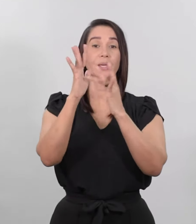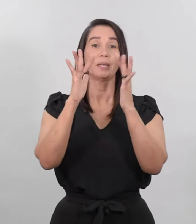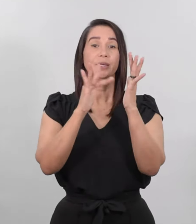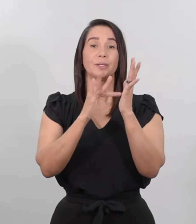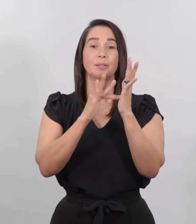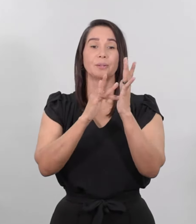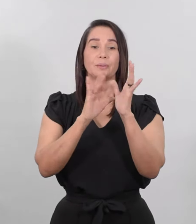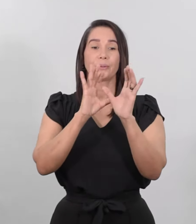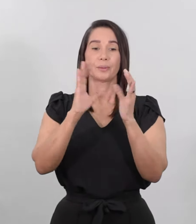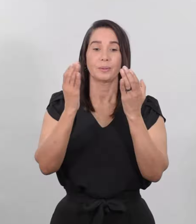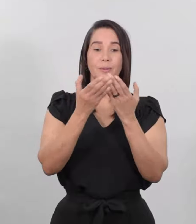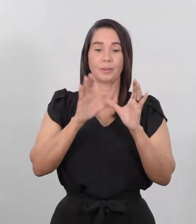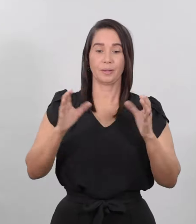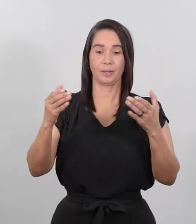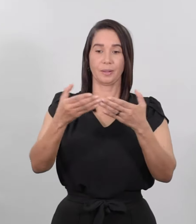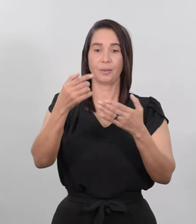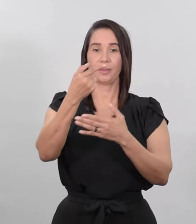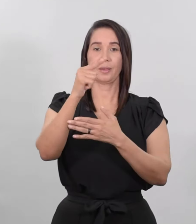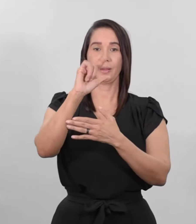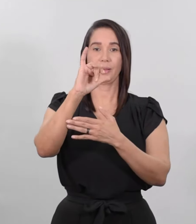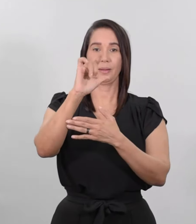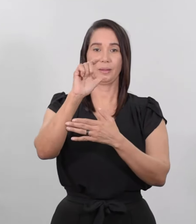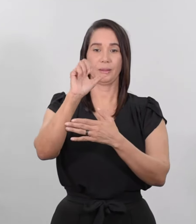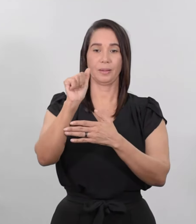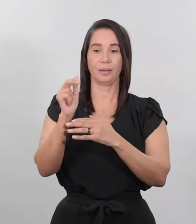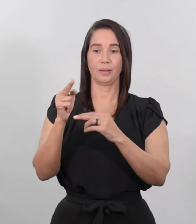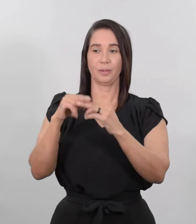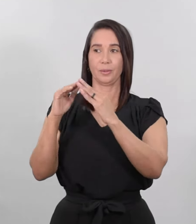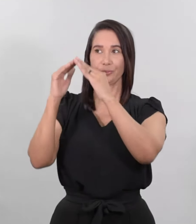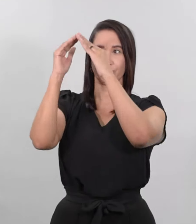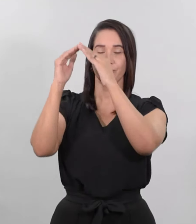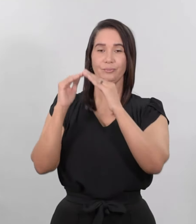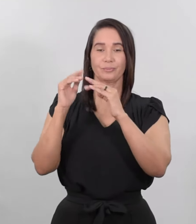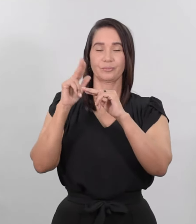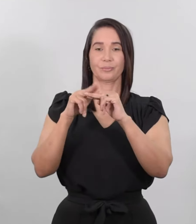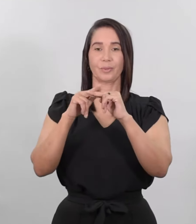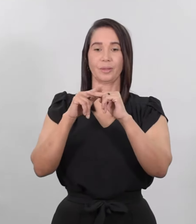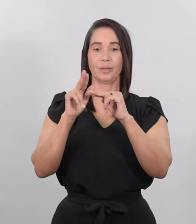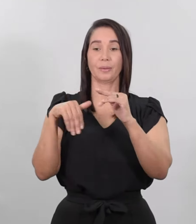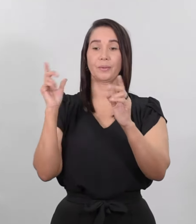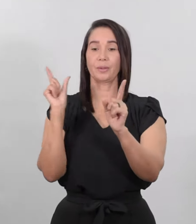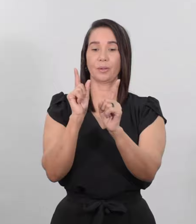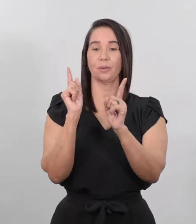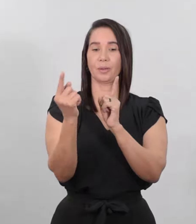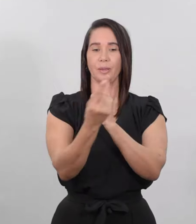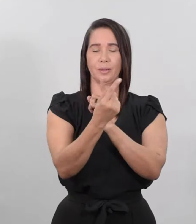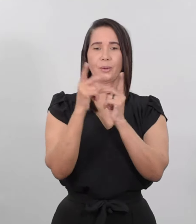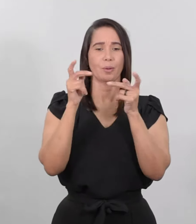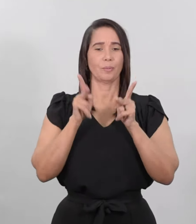bordeando el lago de Galilea, subió al monte y se sentó en él. Acudió a él mucha gente llevando tuyidos,